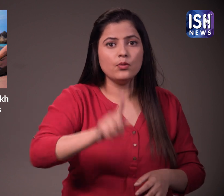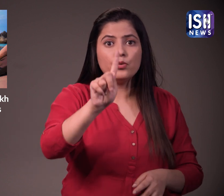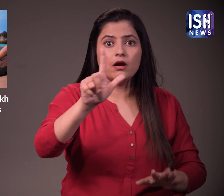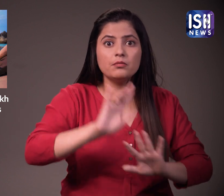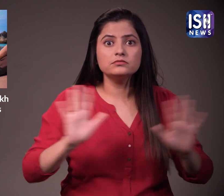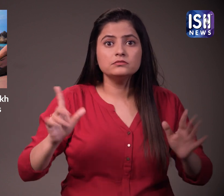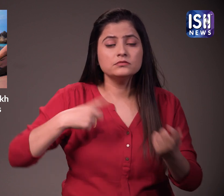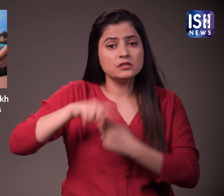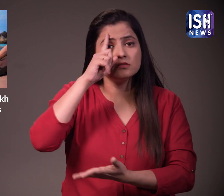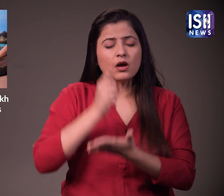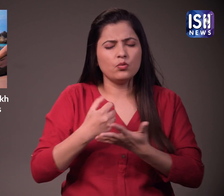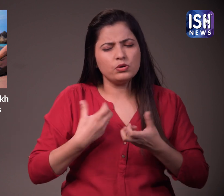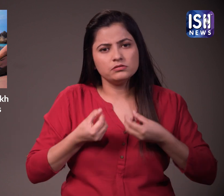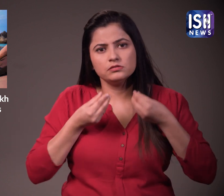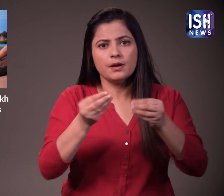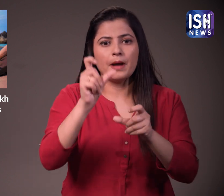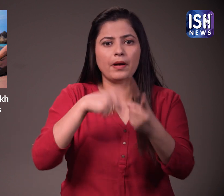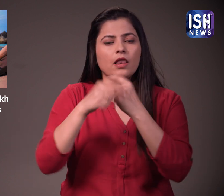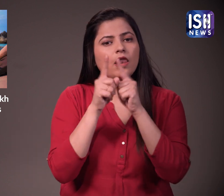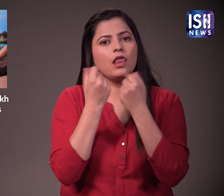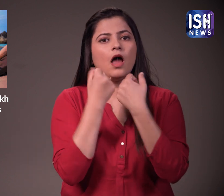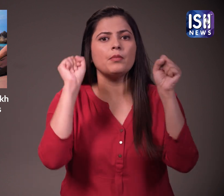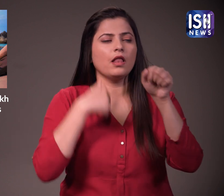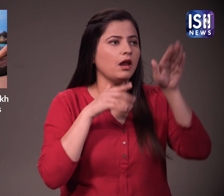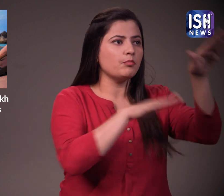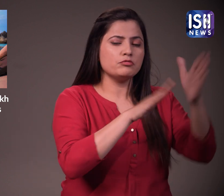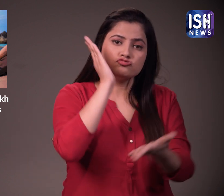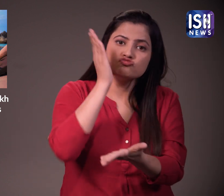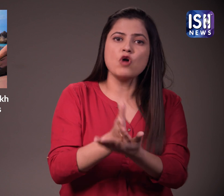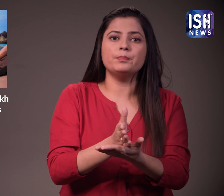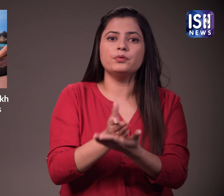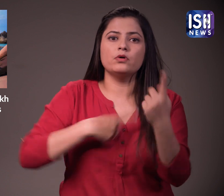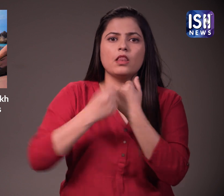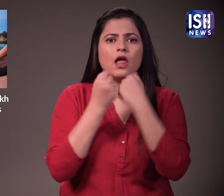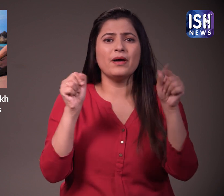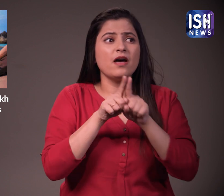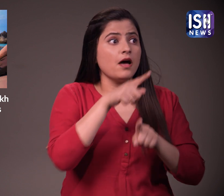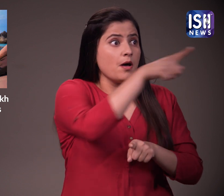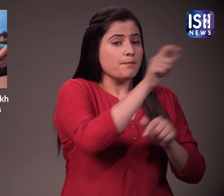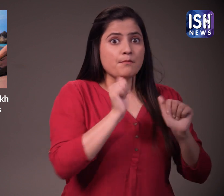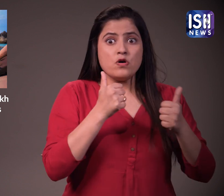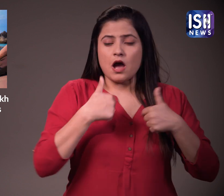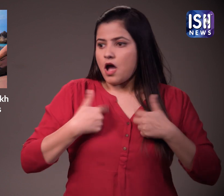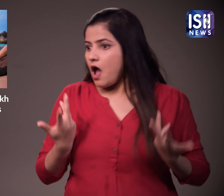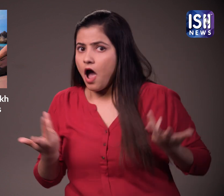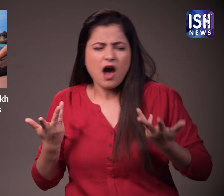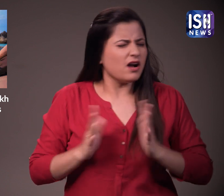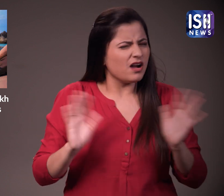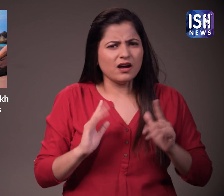काम से संबंतित है, तो उसे एक लाग रुपे का जुर्माना देना होगा संसापक चाहते है कि कर्मचारी स्वतंत्र रूप से काम करे और एक